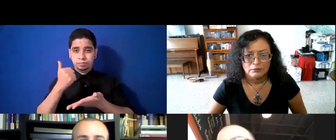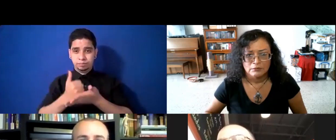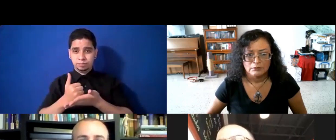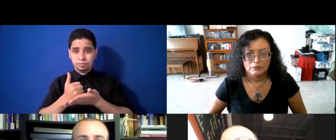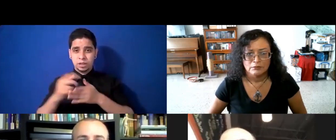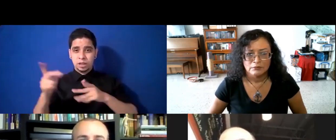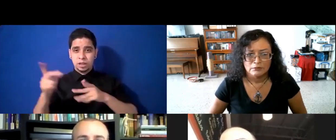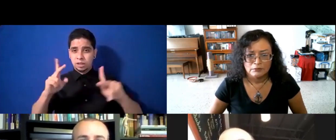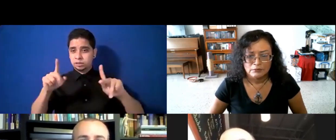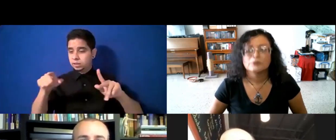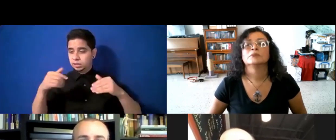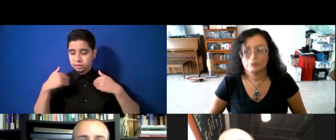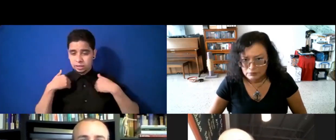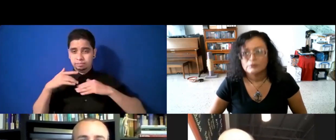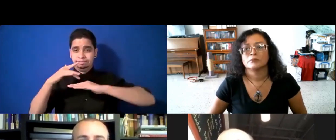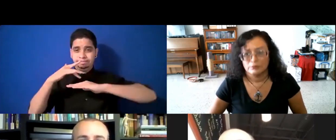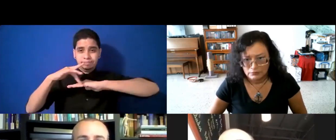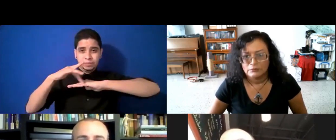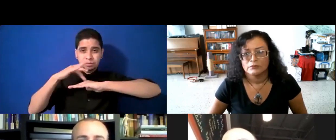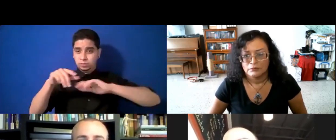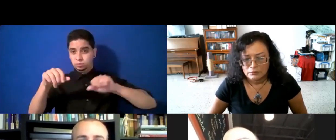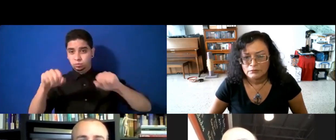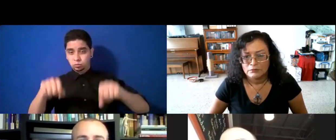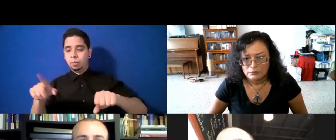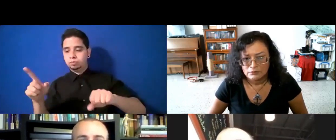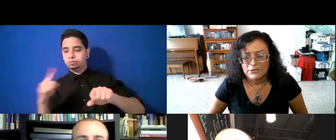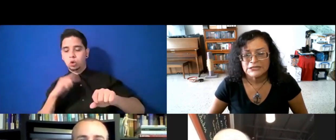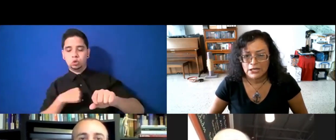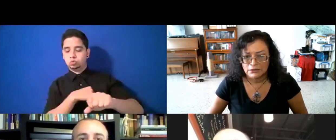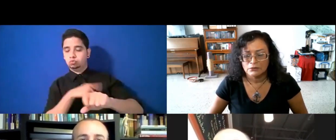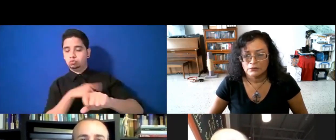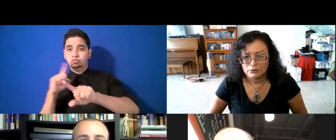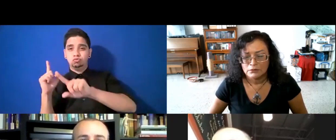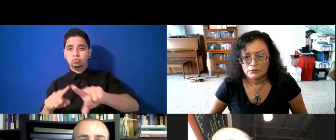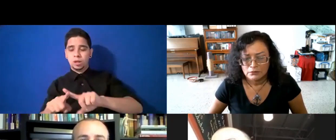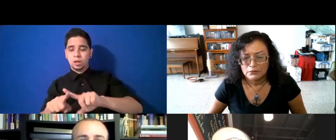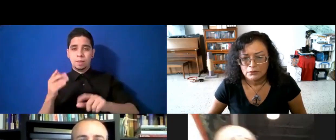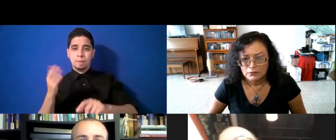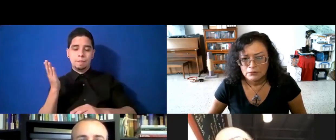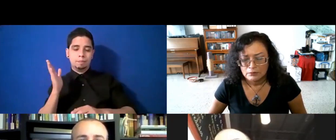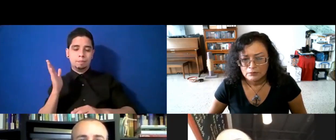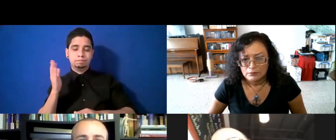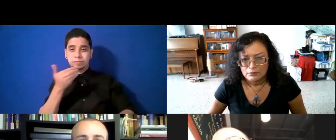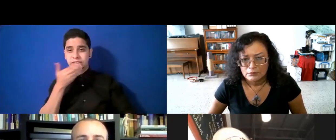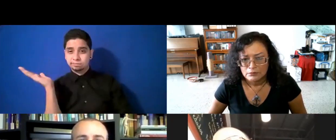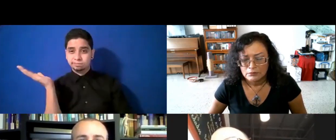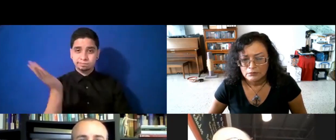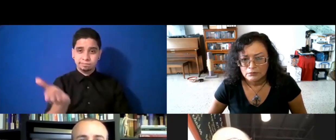rango de esa, para poder realizarse esa entrega. Y nada, y se coman, mira, te voy a decir así por encima,